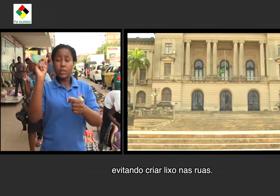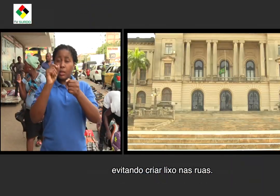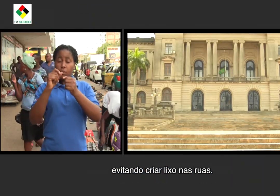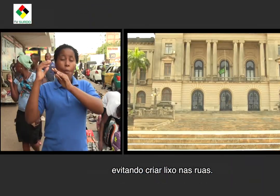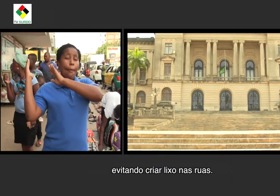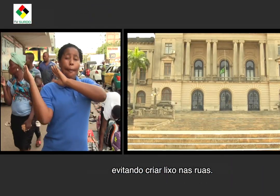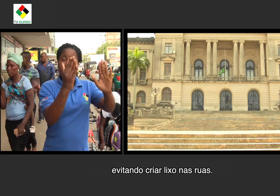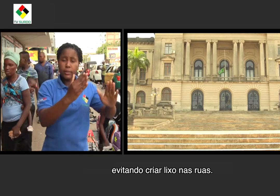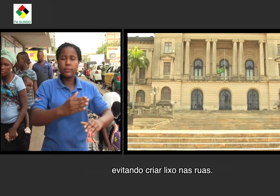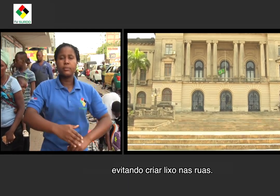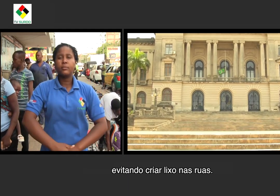criar lixo nas ruas.